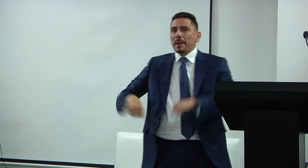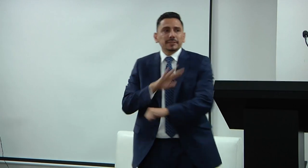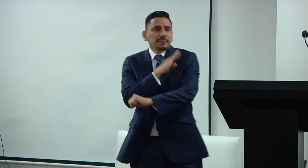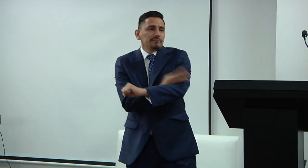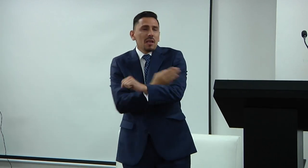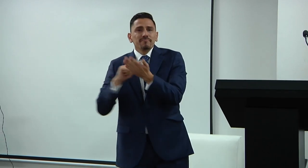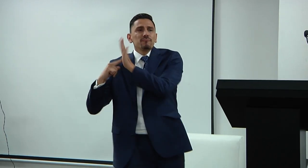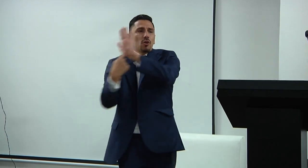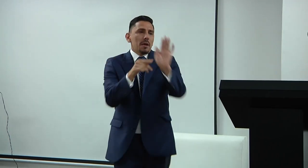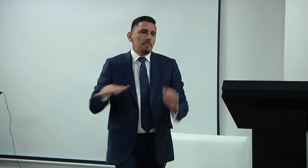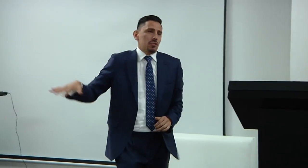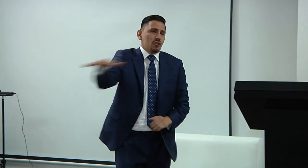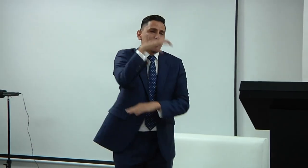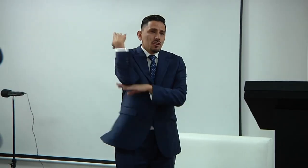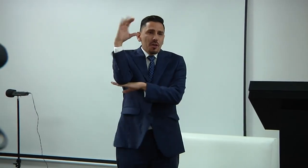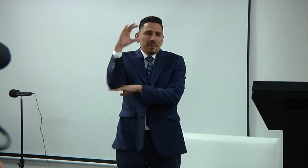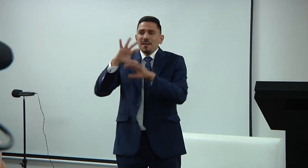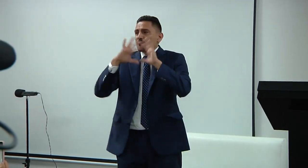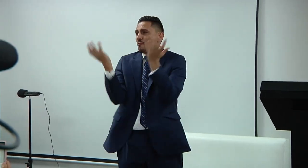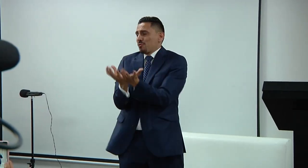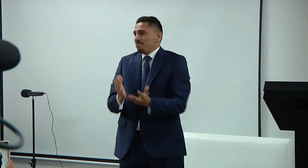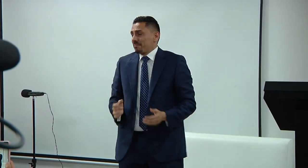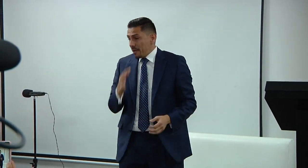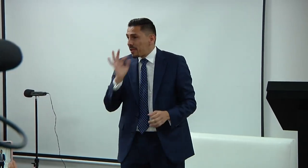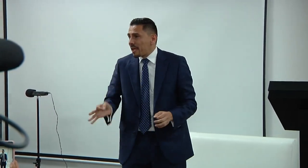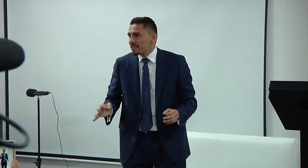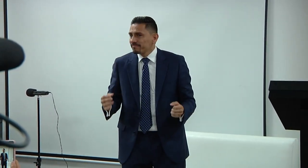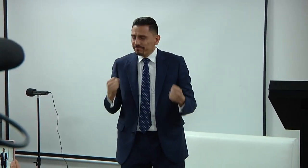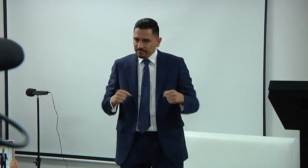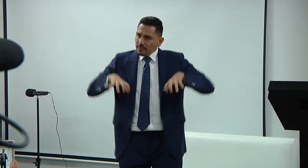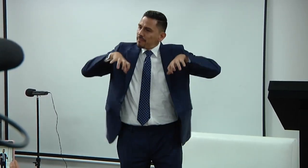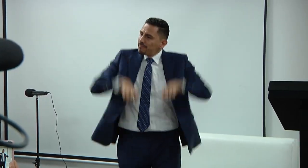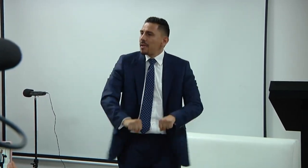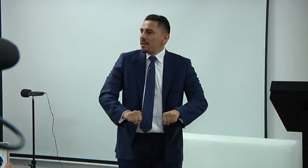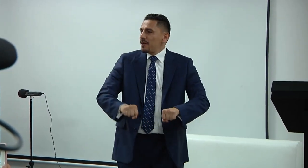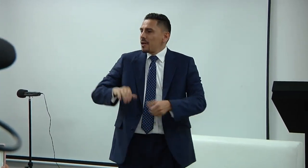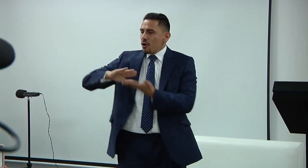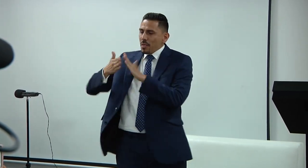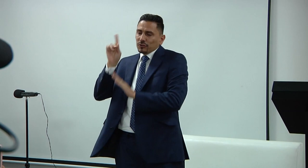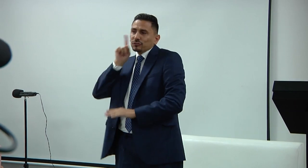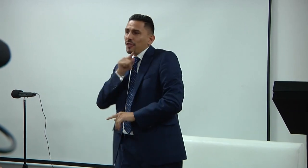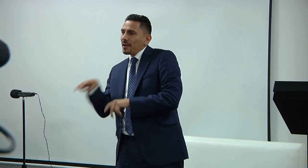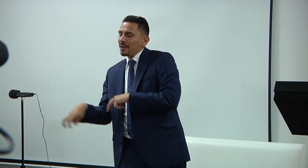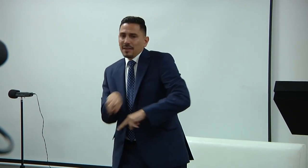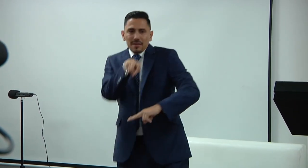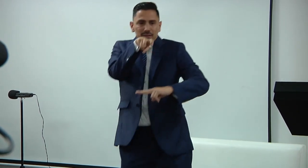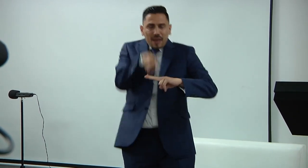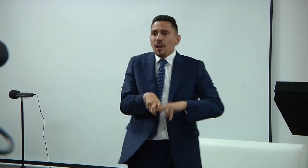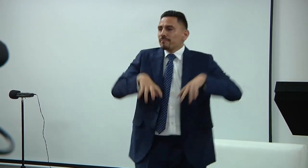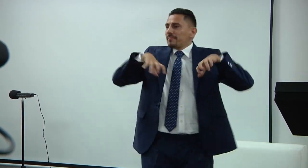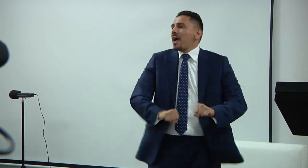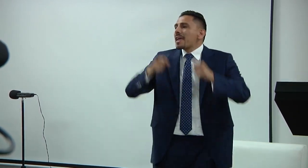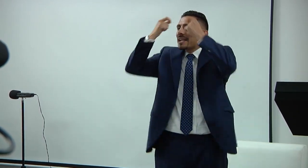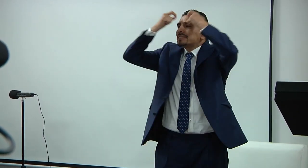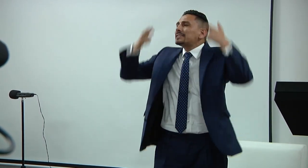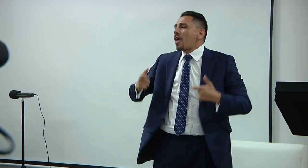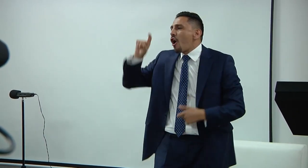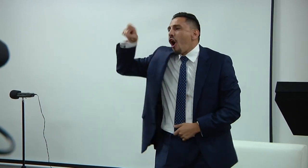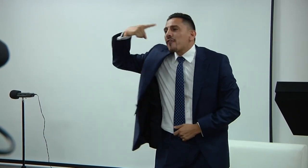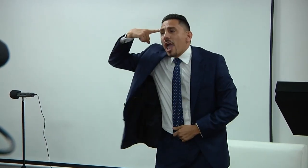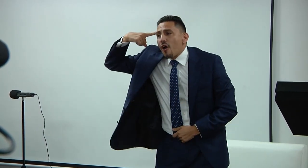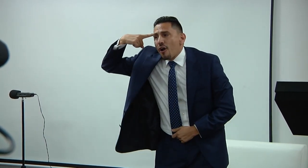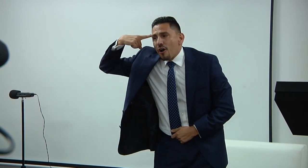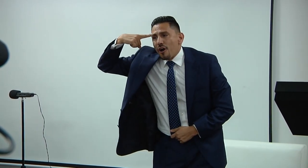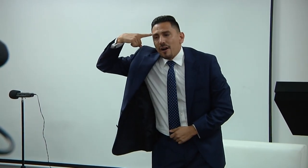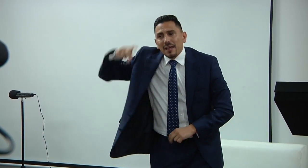La verdad, como mostrar, precisamente, que sí somos capaces, que las personas sordas podemos, a nivel mundial, y es la comunidad sorda, precisamente, aquí,